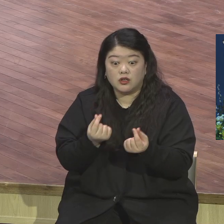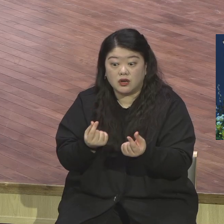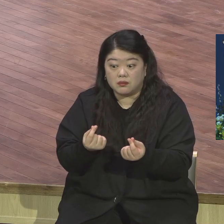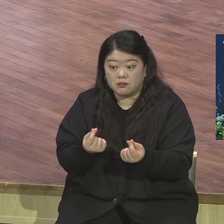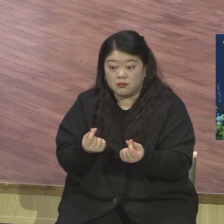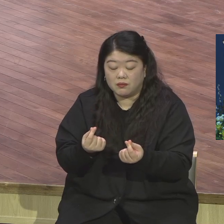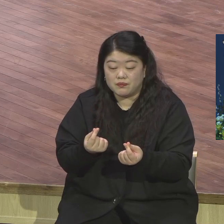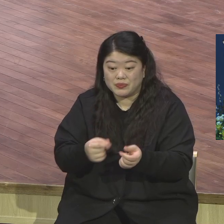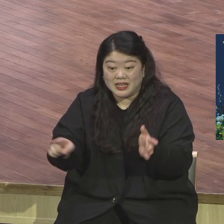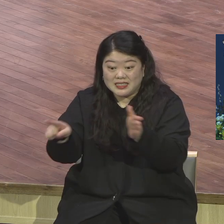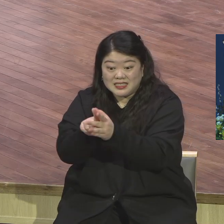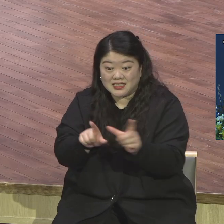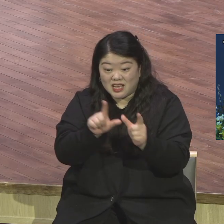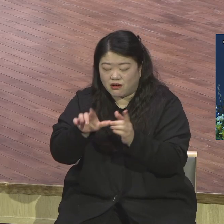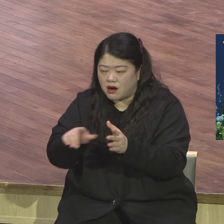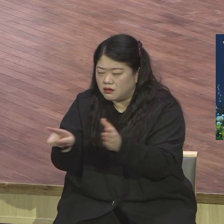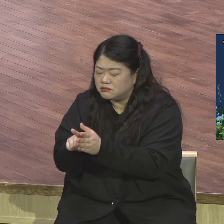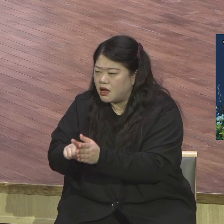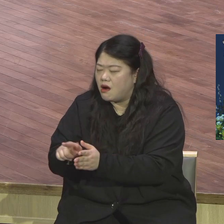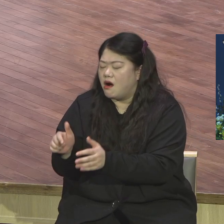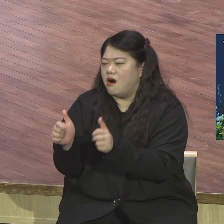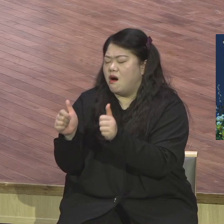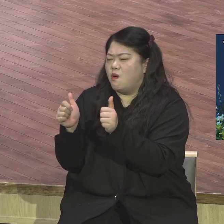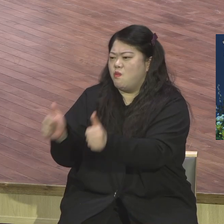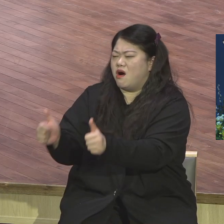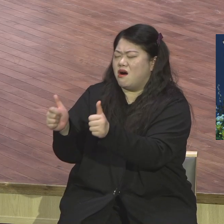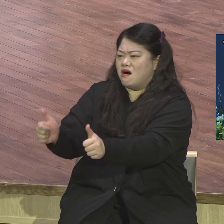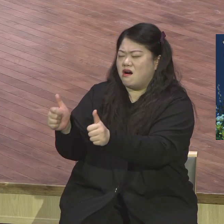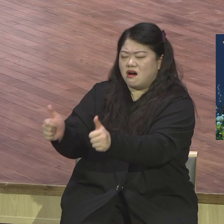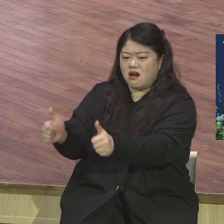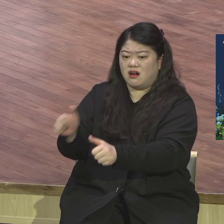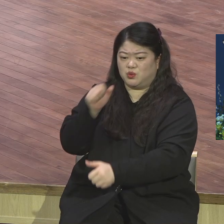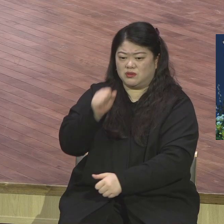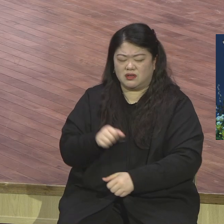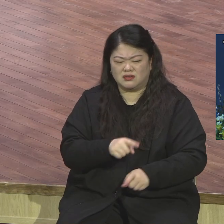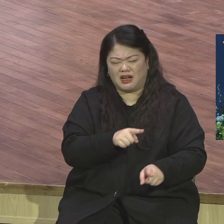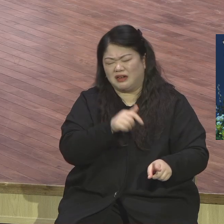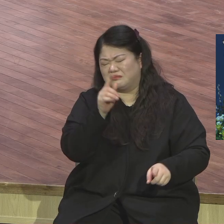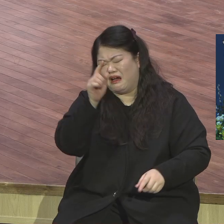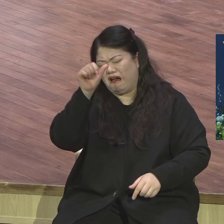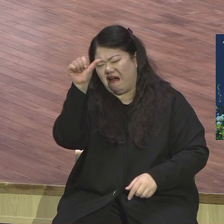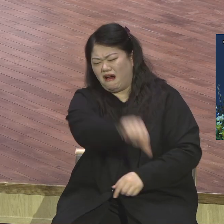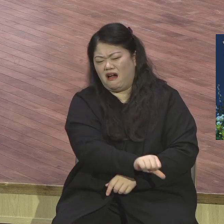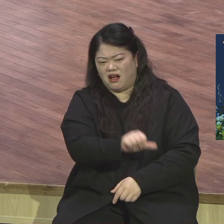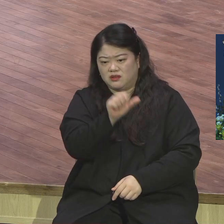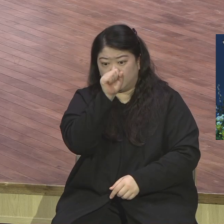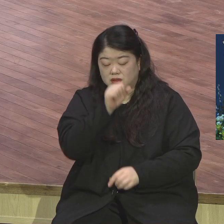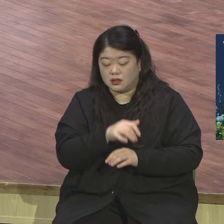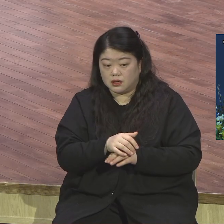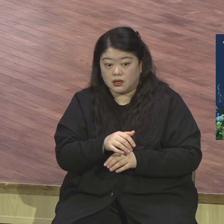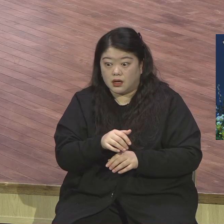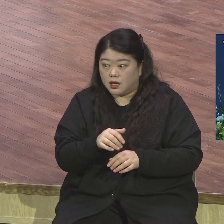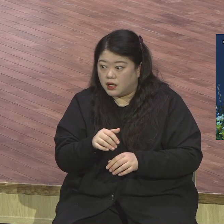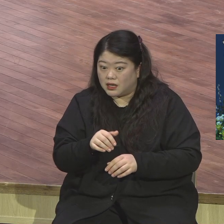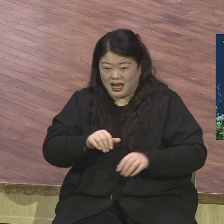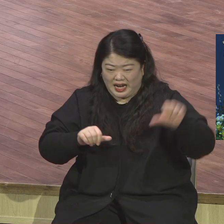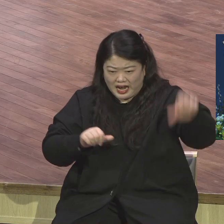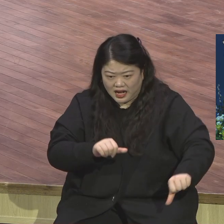대단하다 히로 하 정말 목숨 불고 직분 맞다 올인하네 너